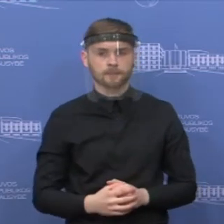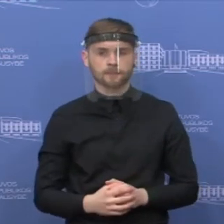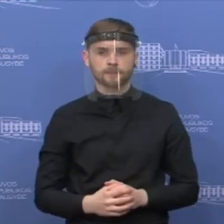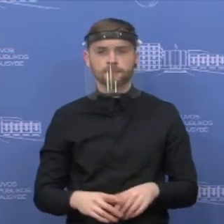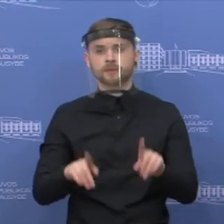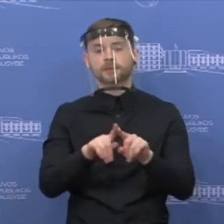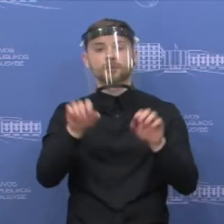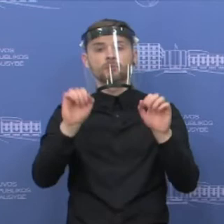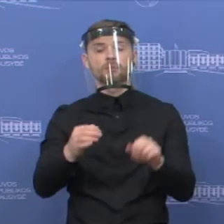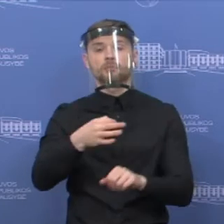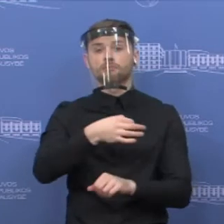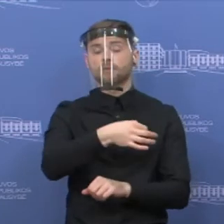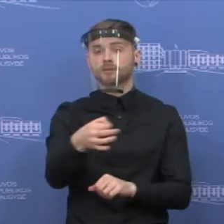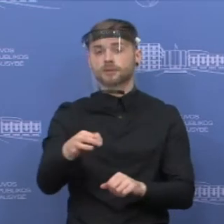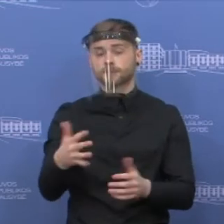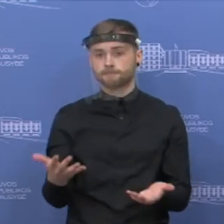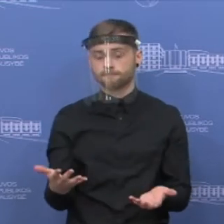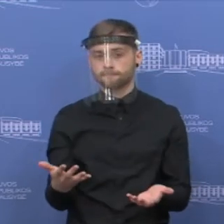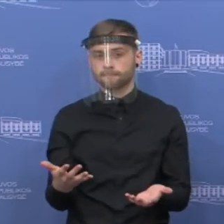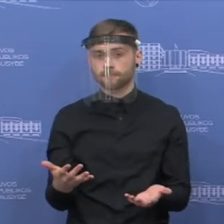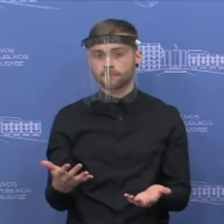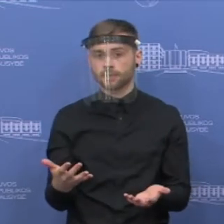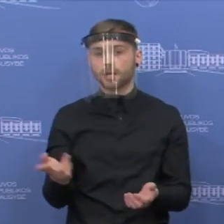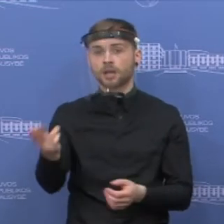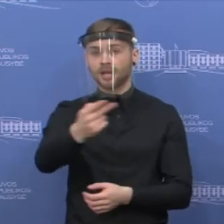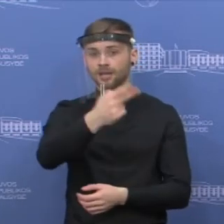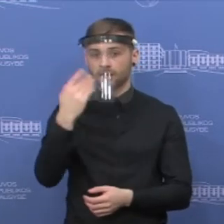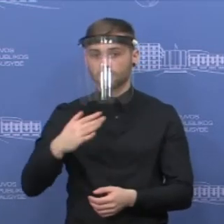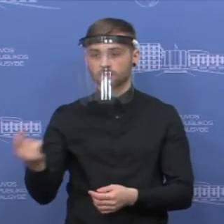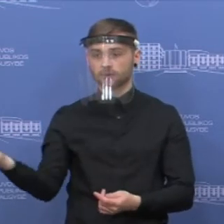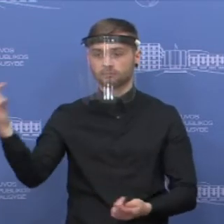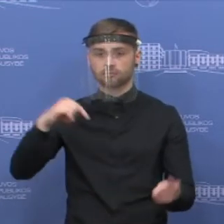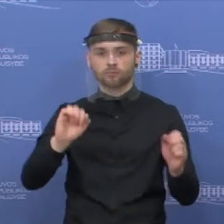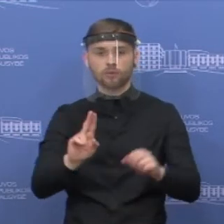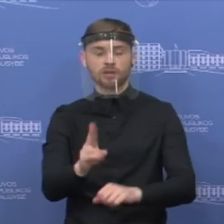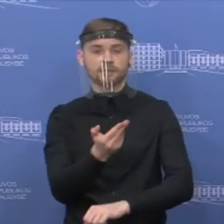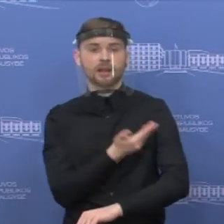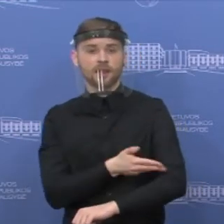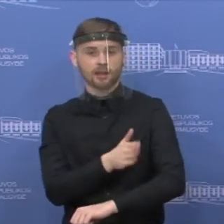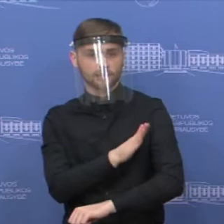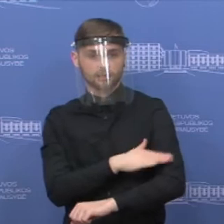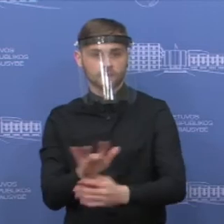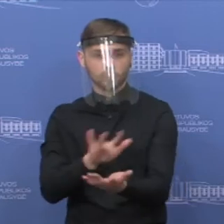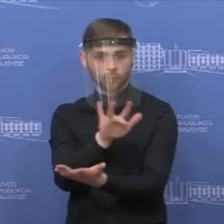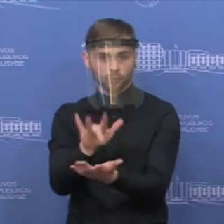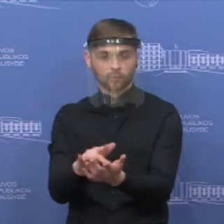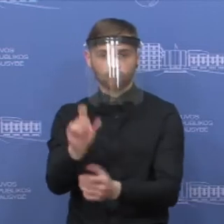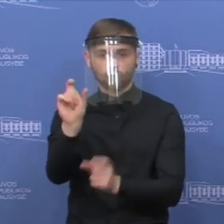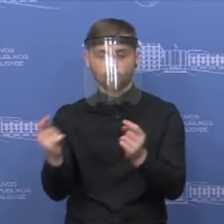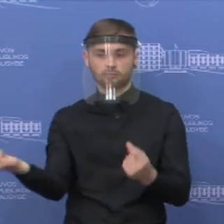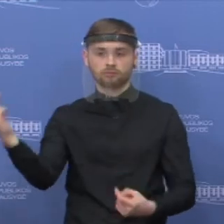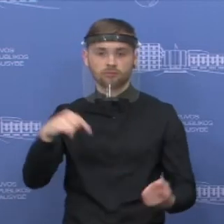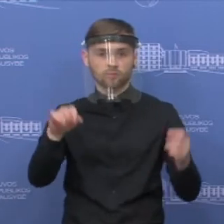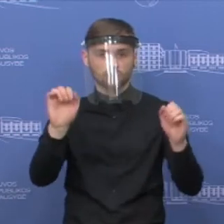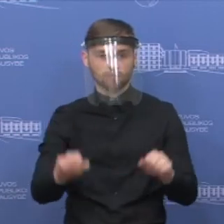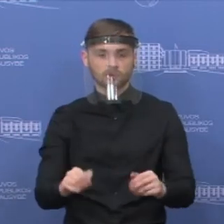pasakyti, kad Lietuvos Respublikos teritorija galės atvažiuoti Lenkijos Respublikos piliečiai, kurie atvyksta į Lietuvą